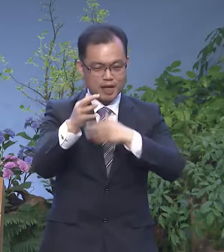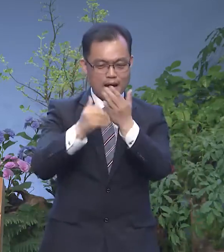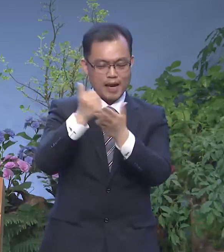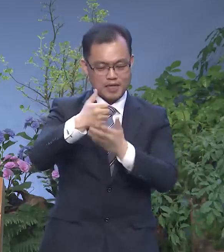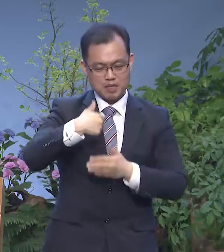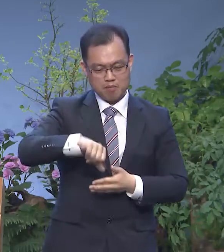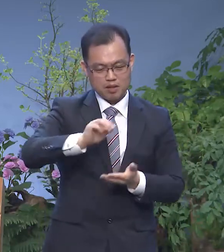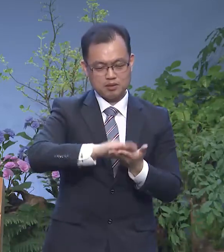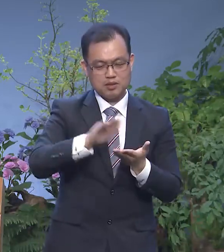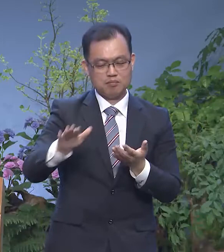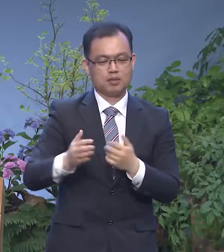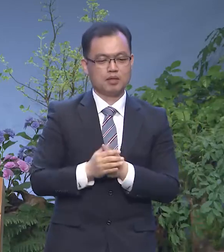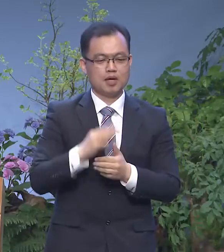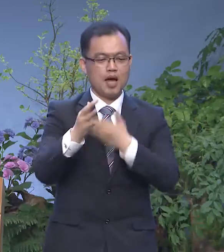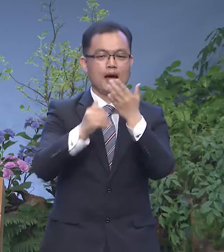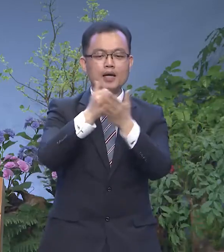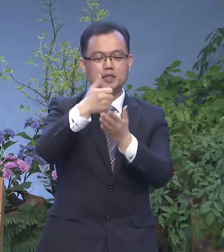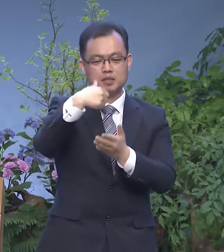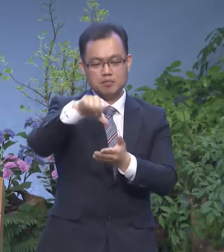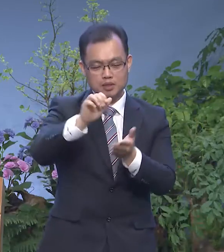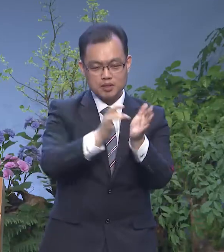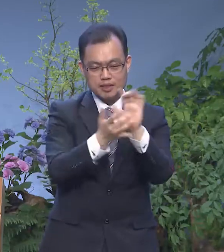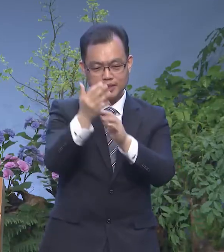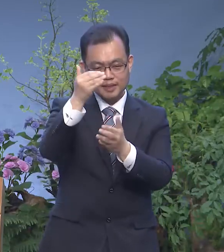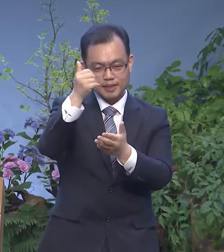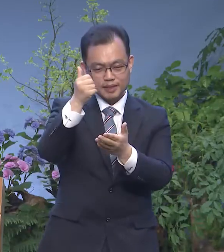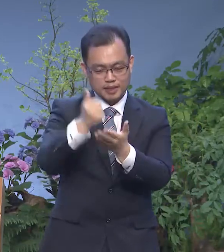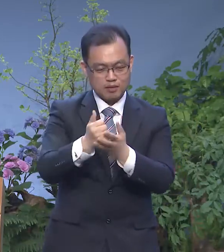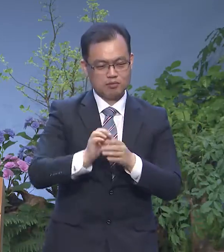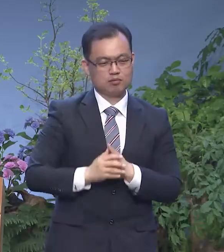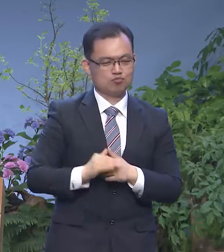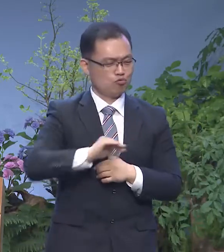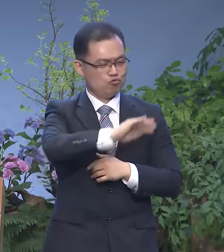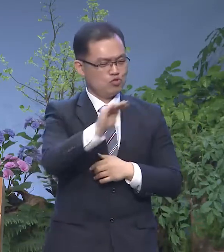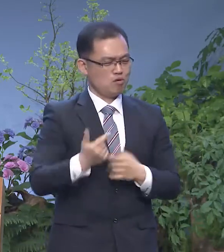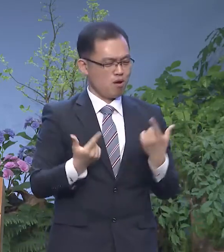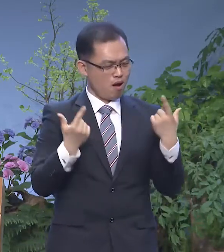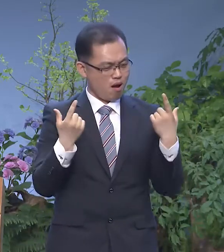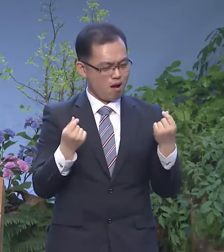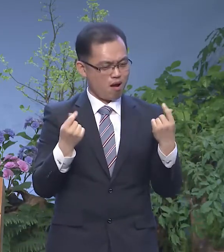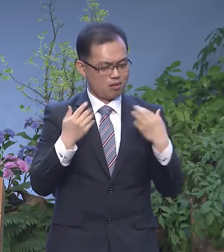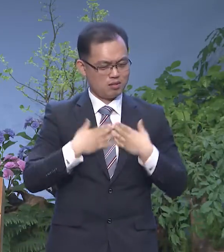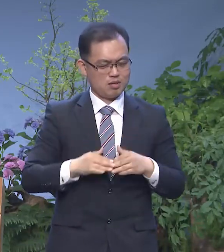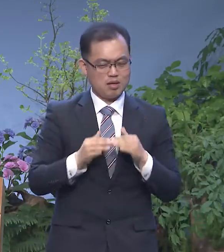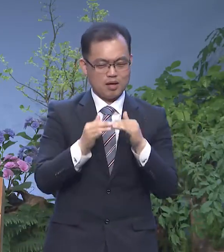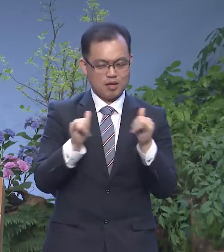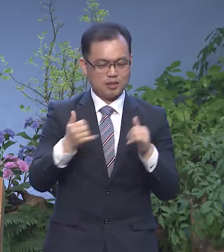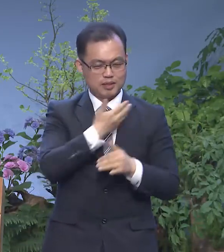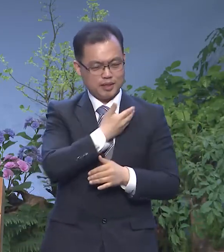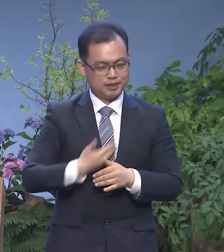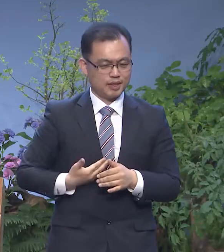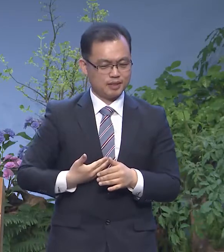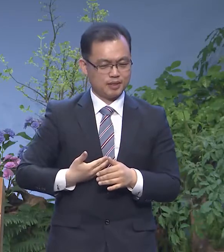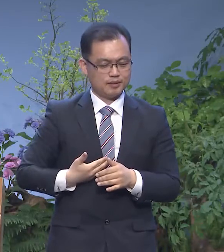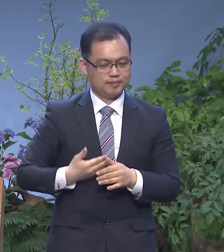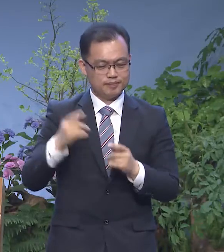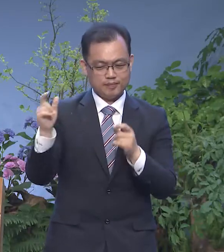하나님의 아들이신 예수님께서 하찬하고 보잘것없는 그 제자의 무릎 앞에